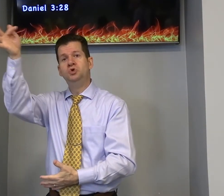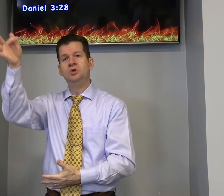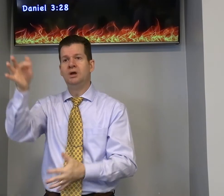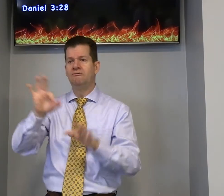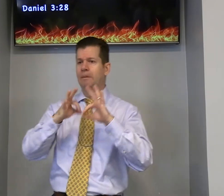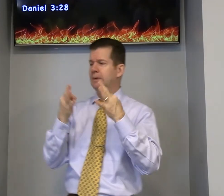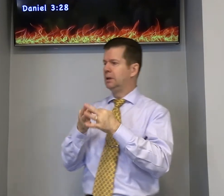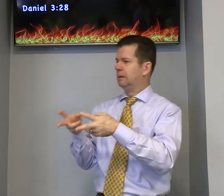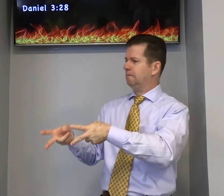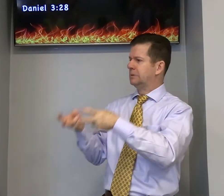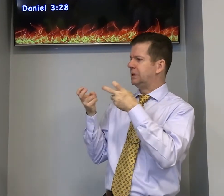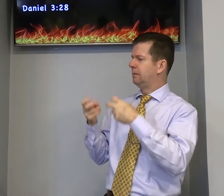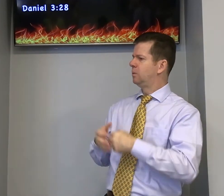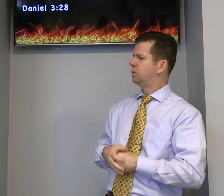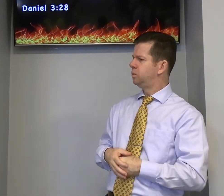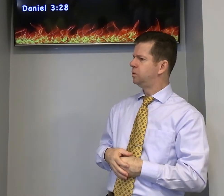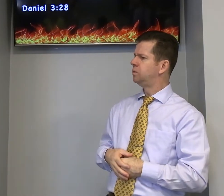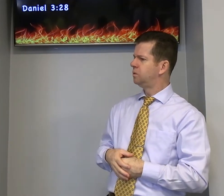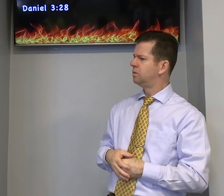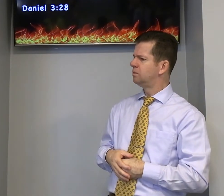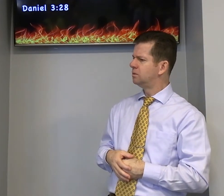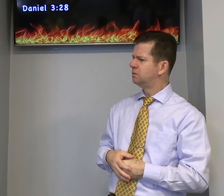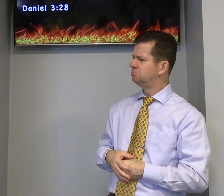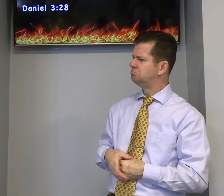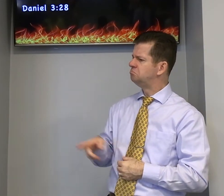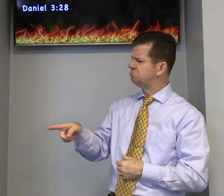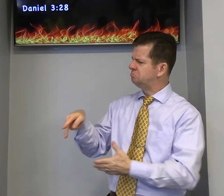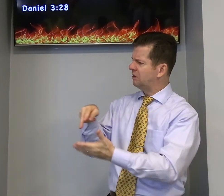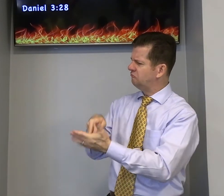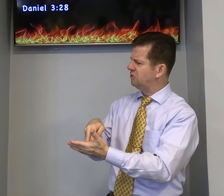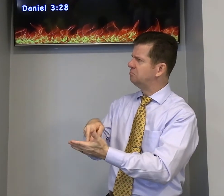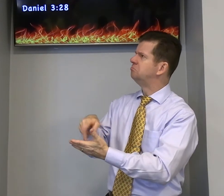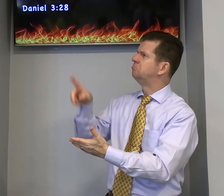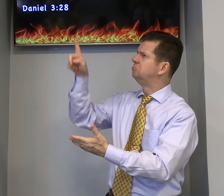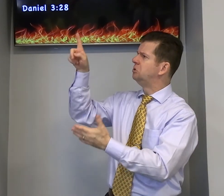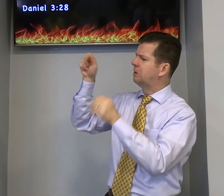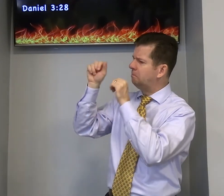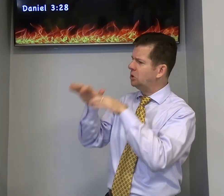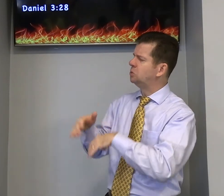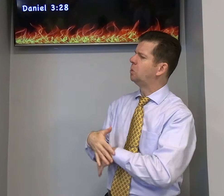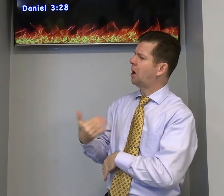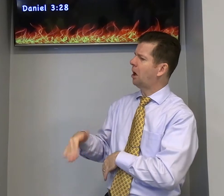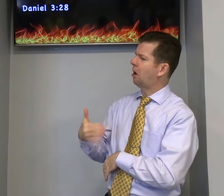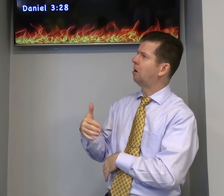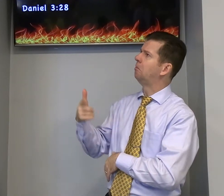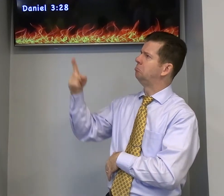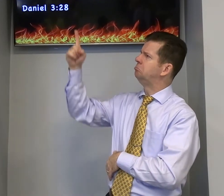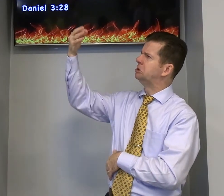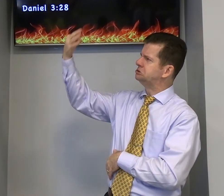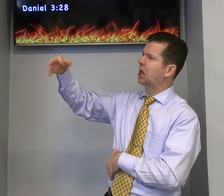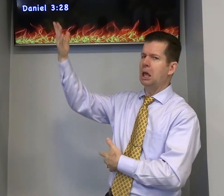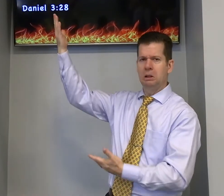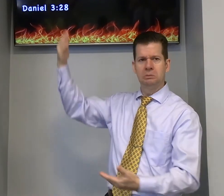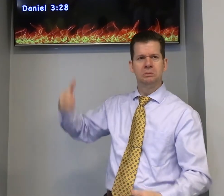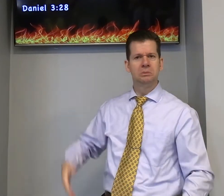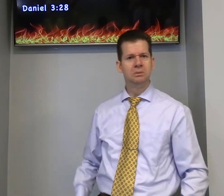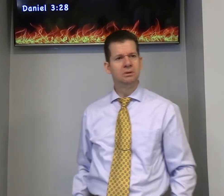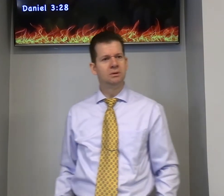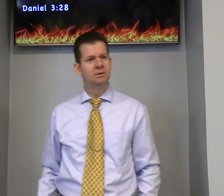futuro talvez sua família percebe sua firmeza e fala que Deus é certo